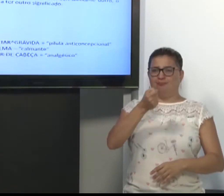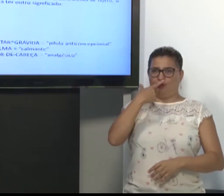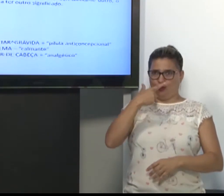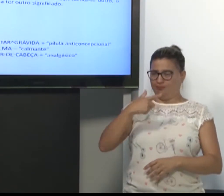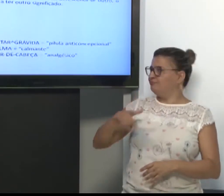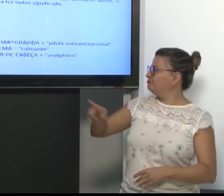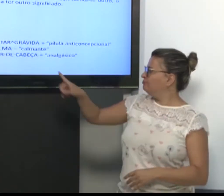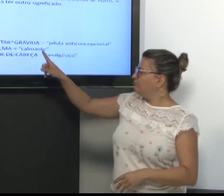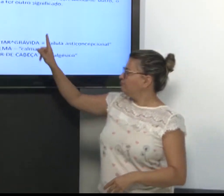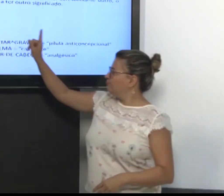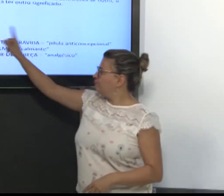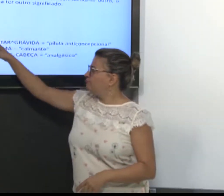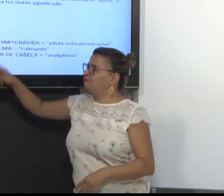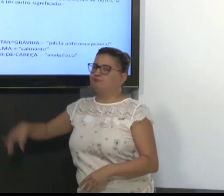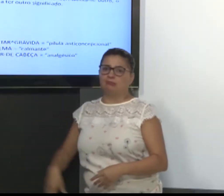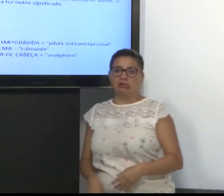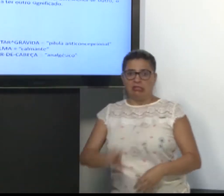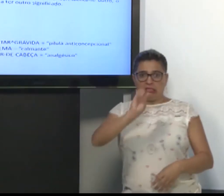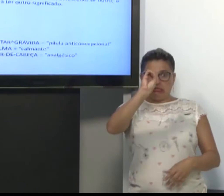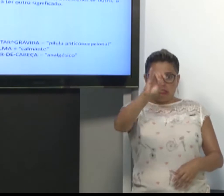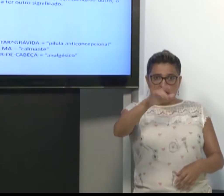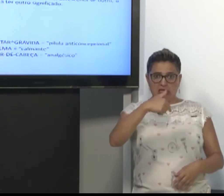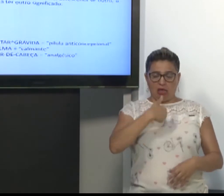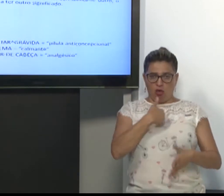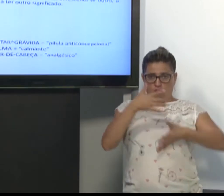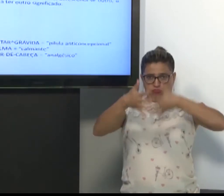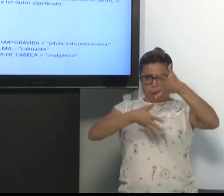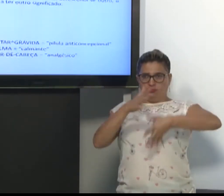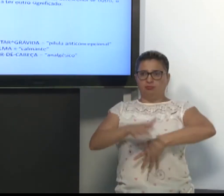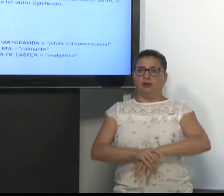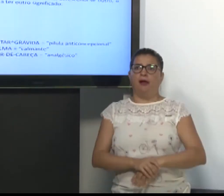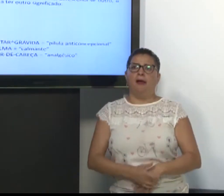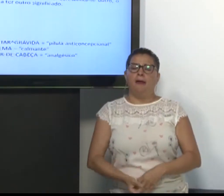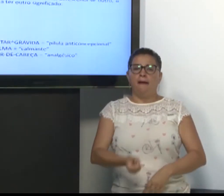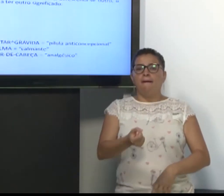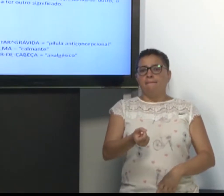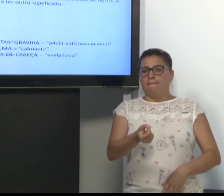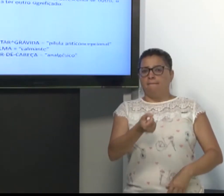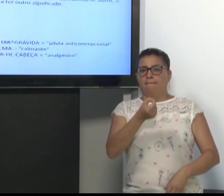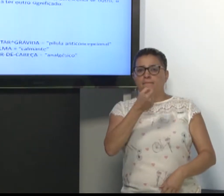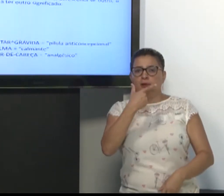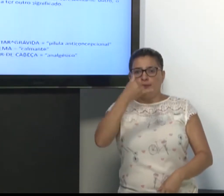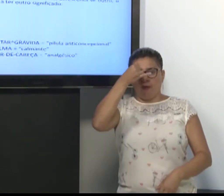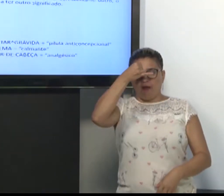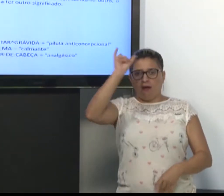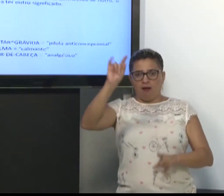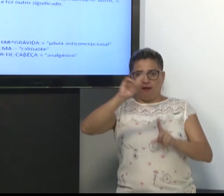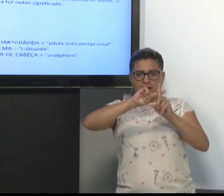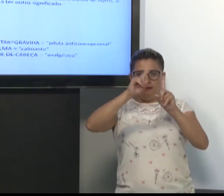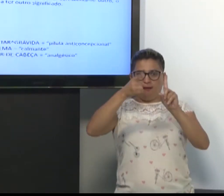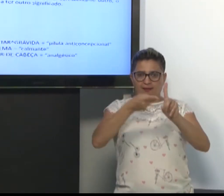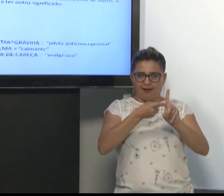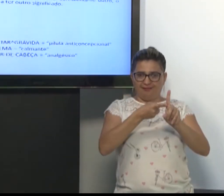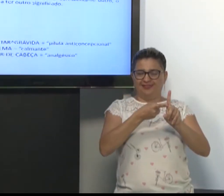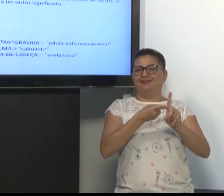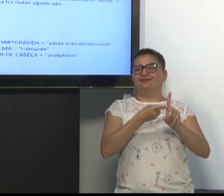Se eu sinalizar, pílula para evitar gravidez. Então, significa